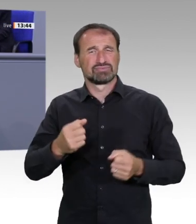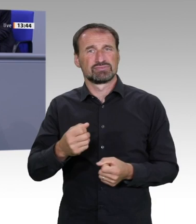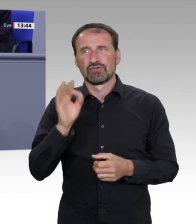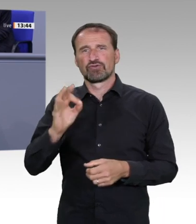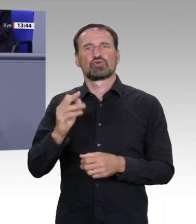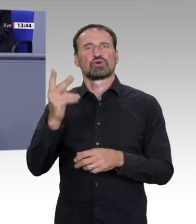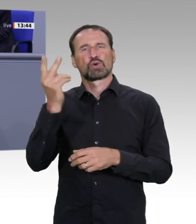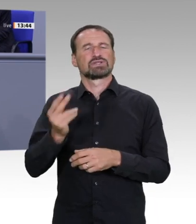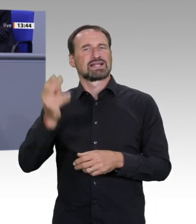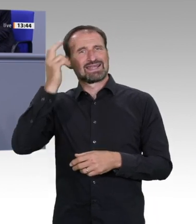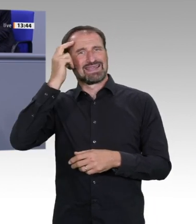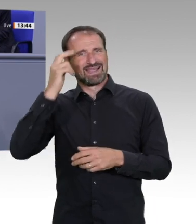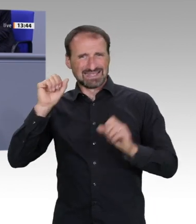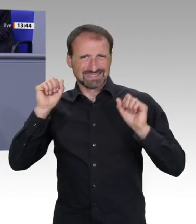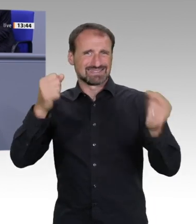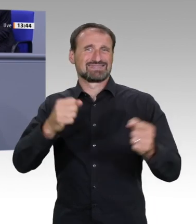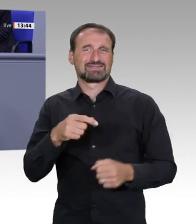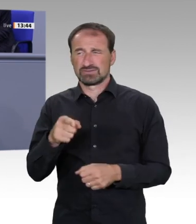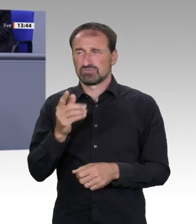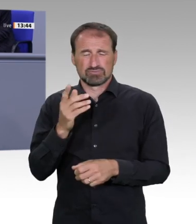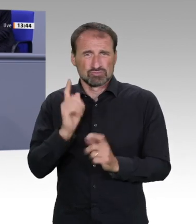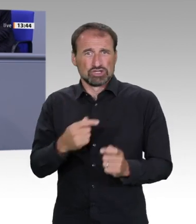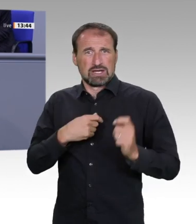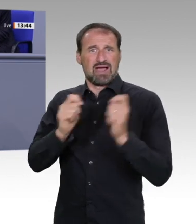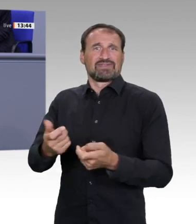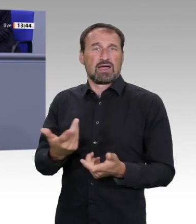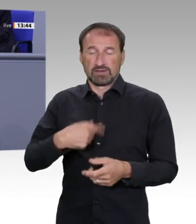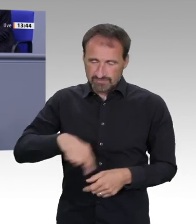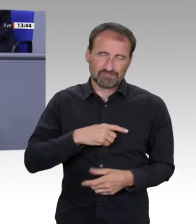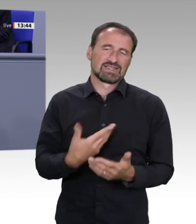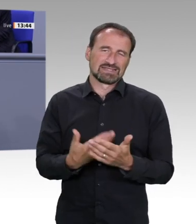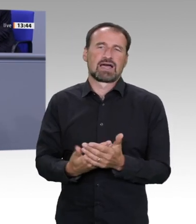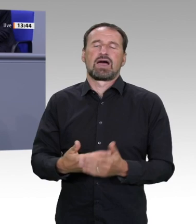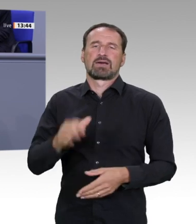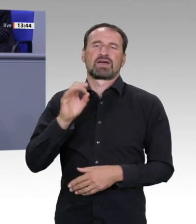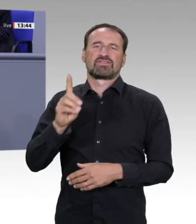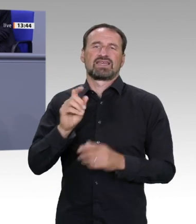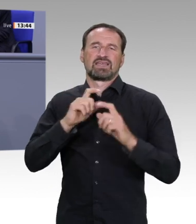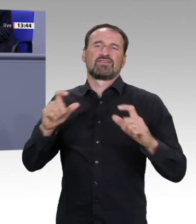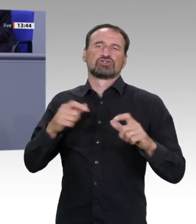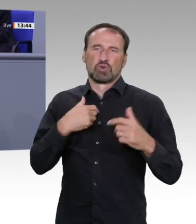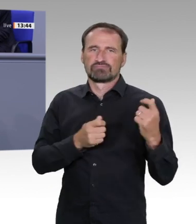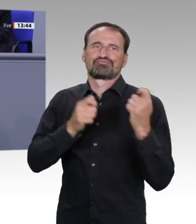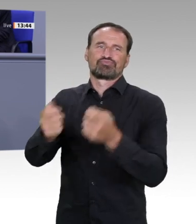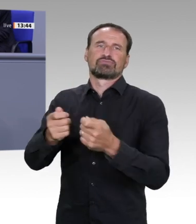letzten zwei Jahre genug Worte über diskriminierungsfreie Algorithmen gewechselt. Nun lasst uns endlich Taten sehen. Vielen Dank.